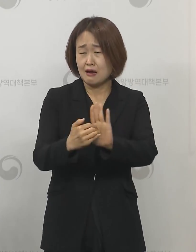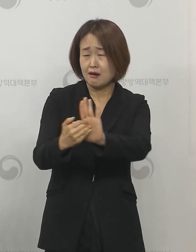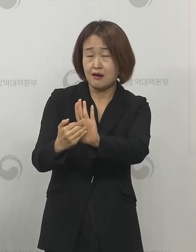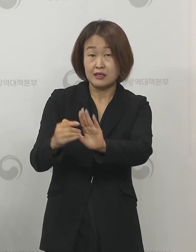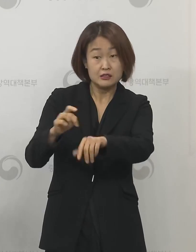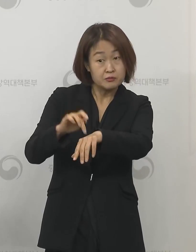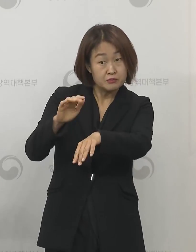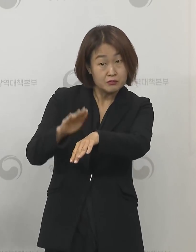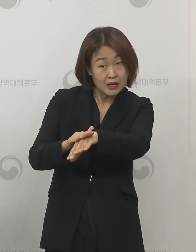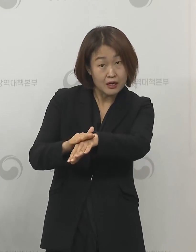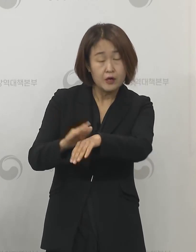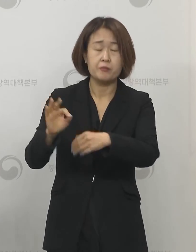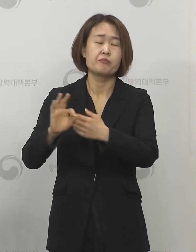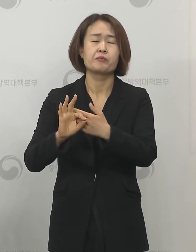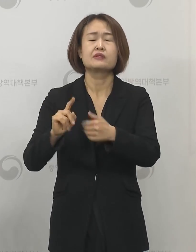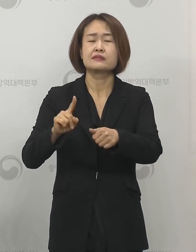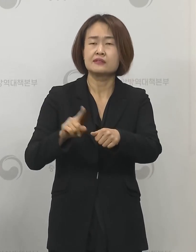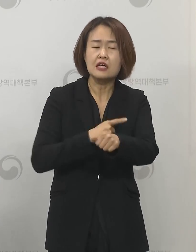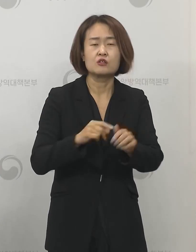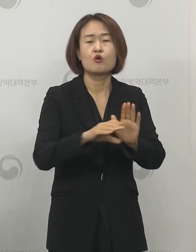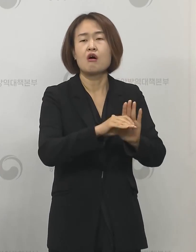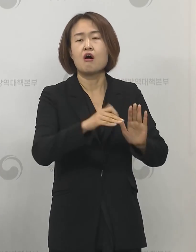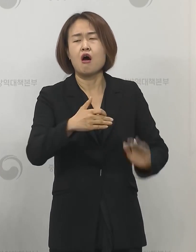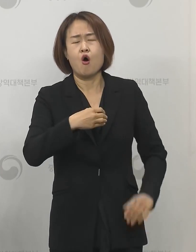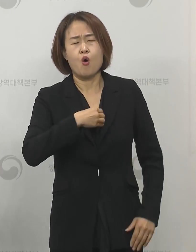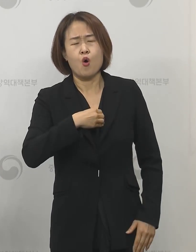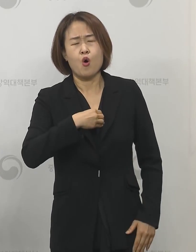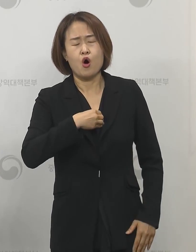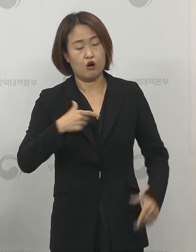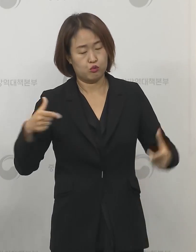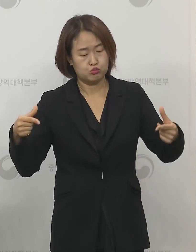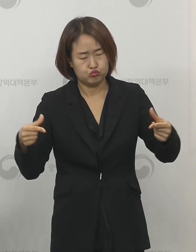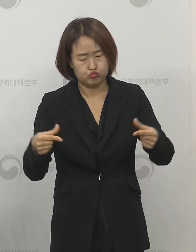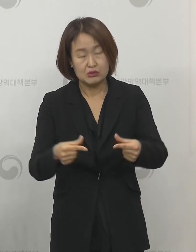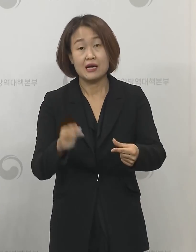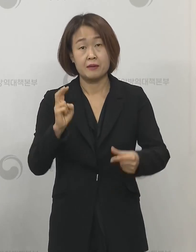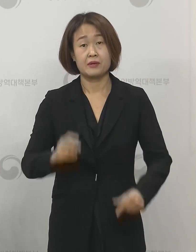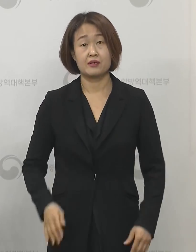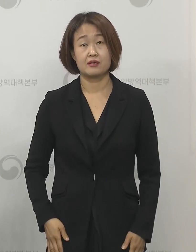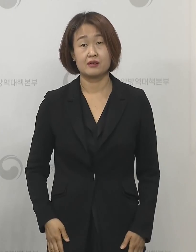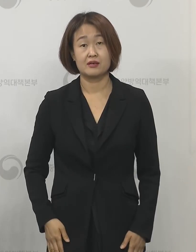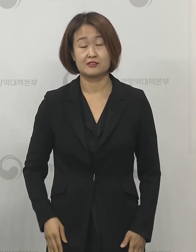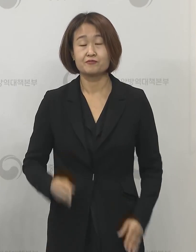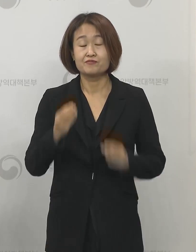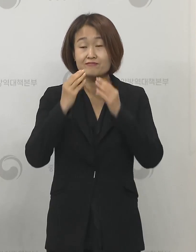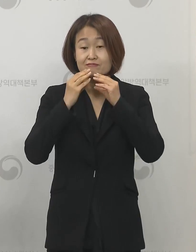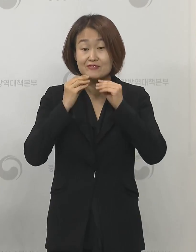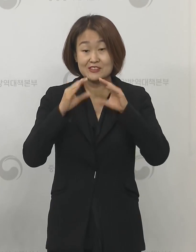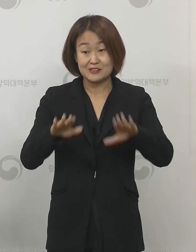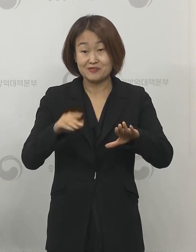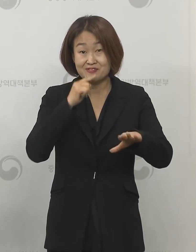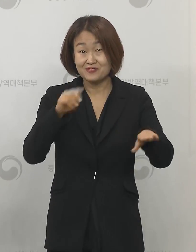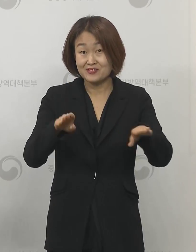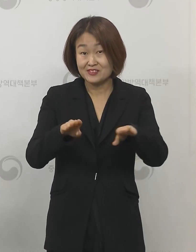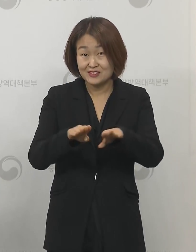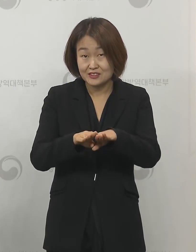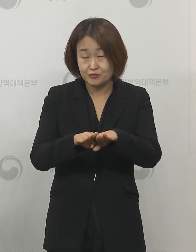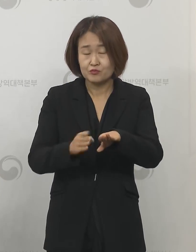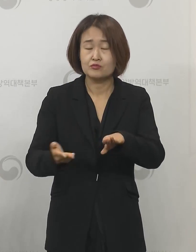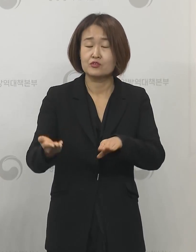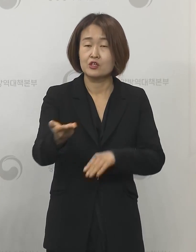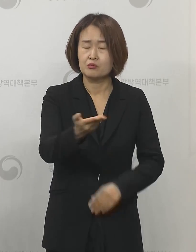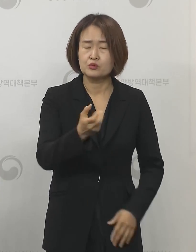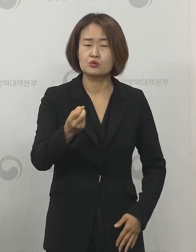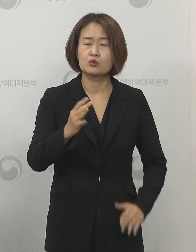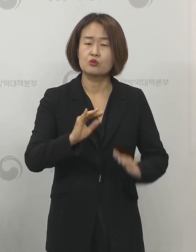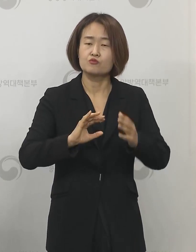이런 코로나19로 인한 위험이 줄 것이라고 생각을 합니다 남은 주말에도 국민들, 우리